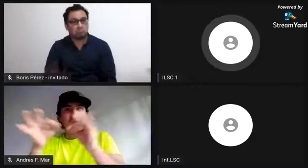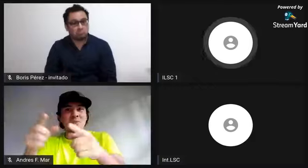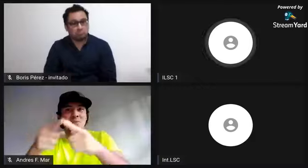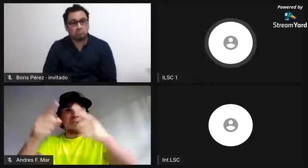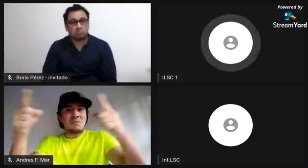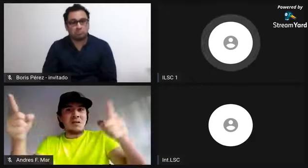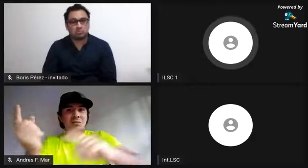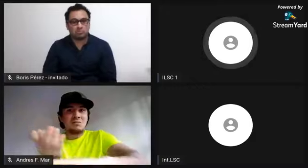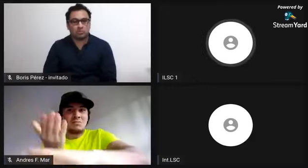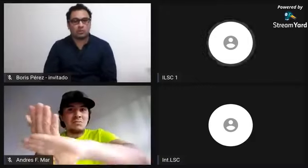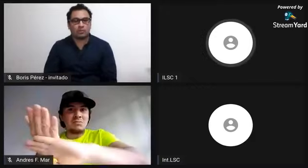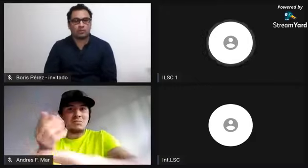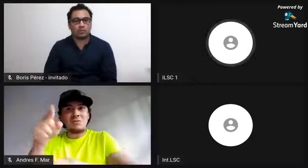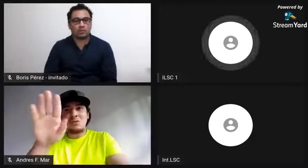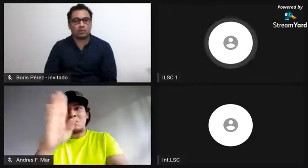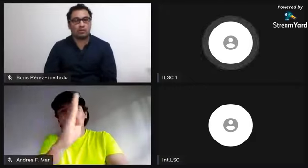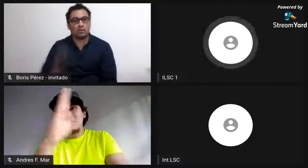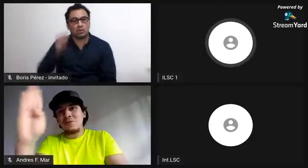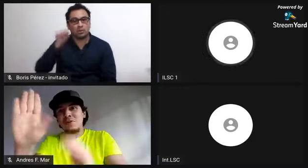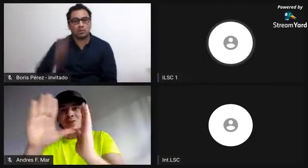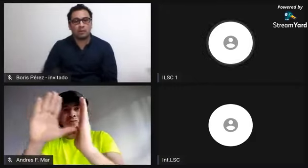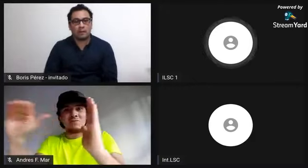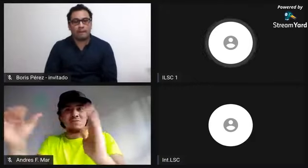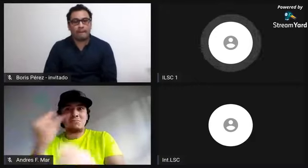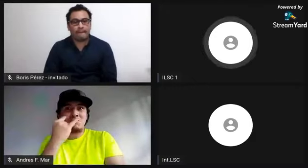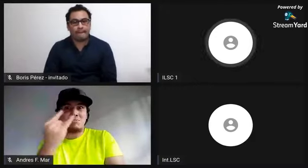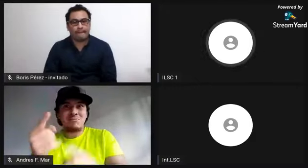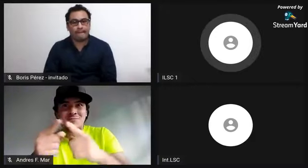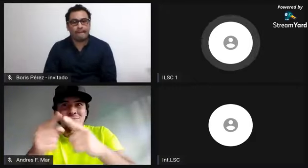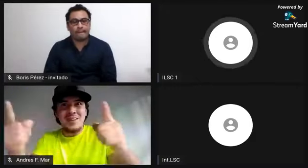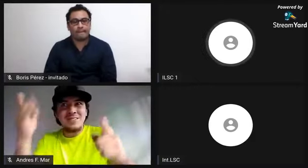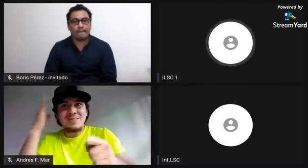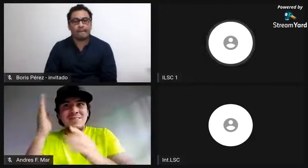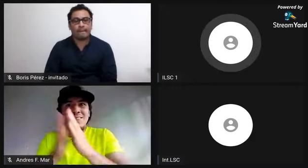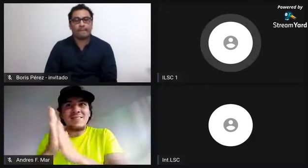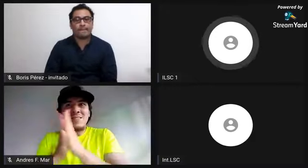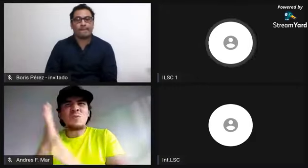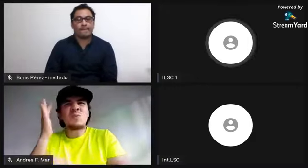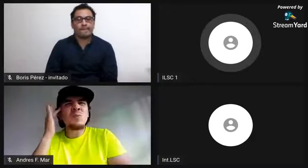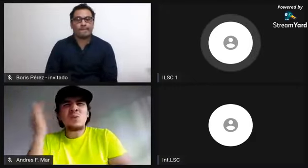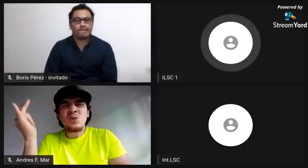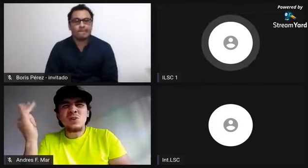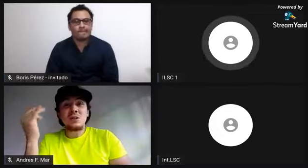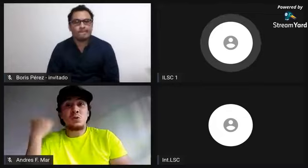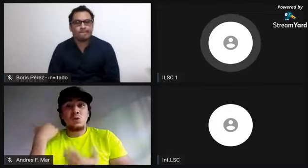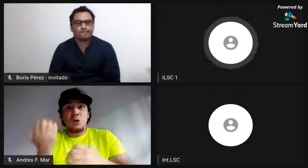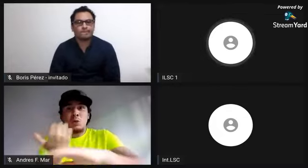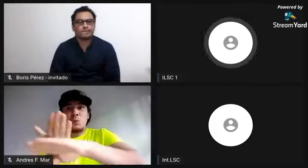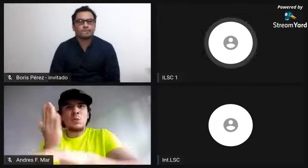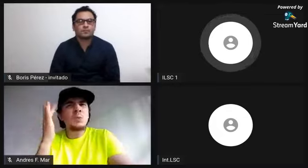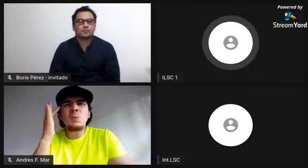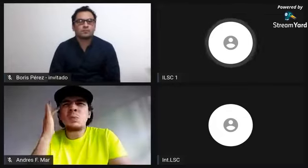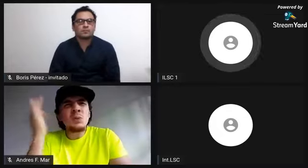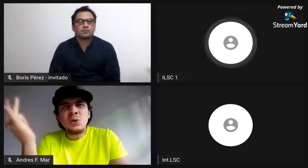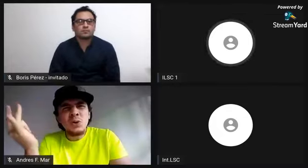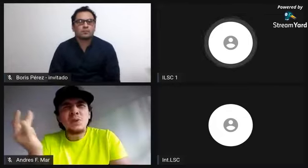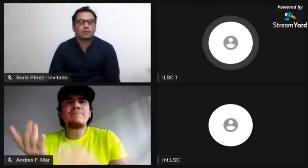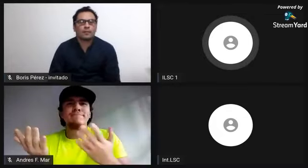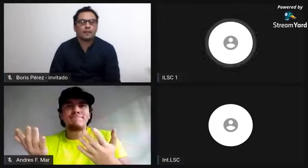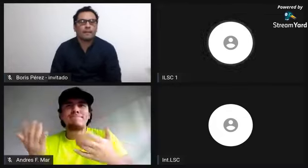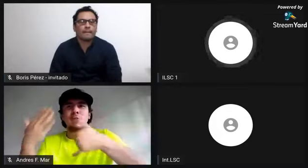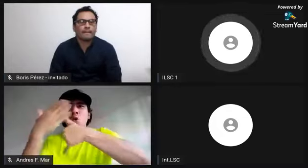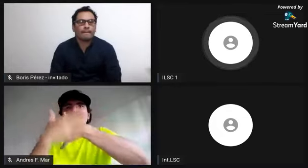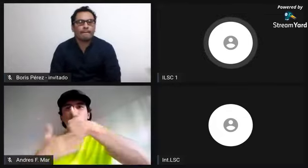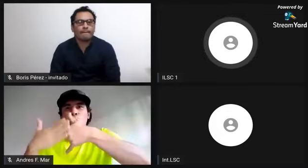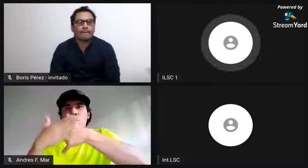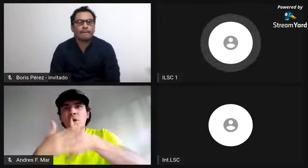riqueza cultural, artística, los bailes típicos, la comida del Chocó. Si la biblioteca le gustaría de pronto hacer una